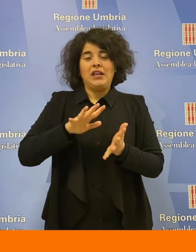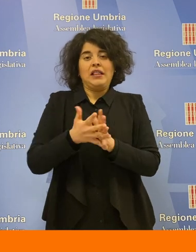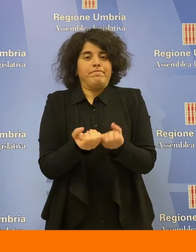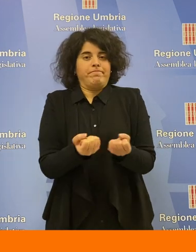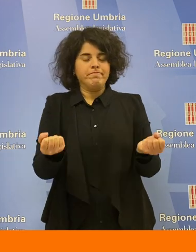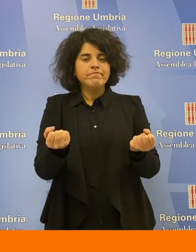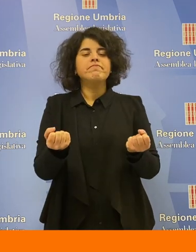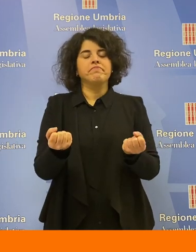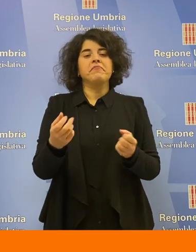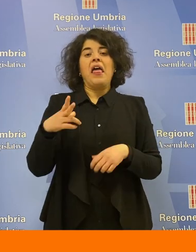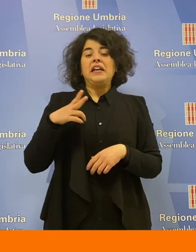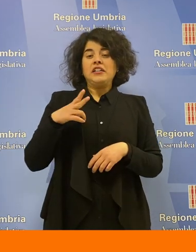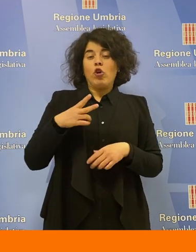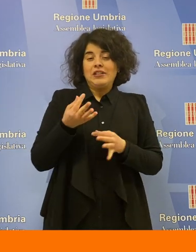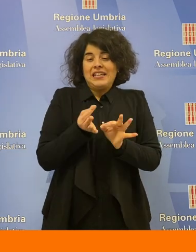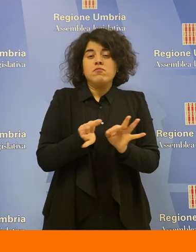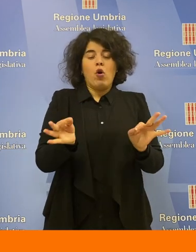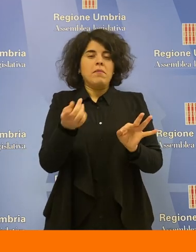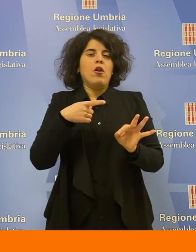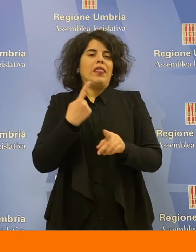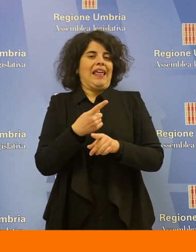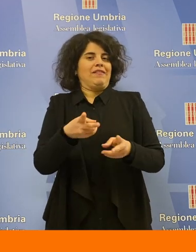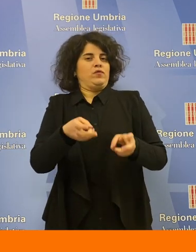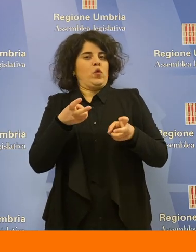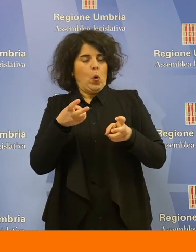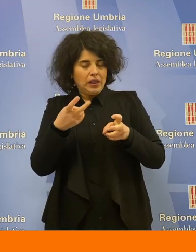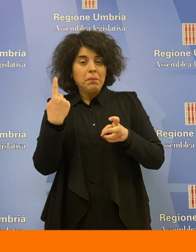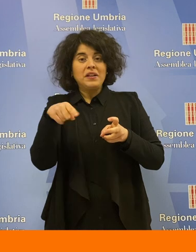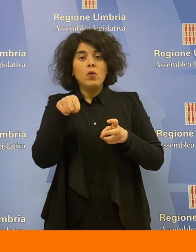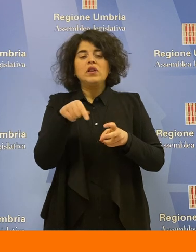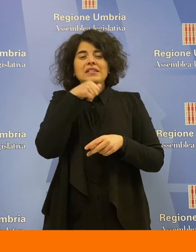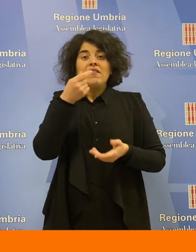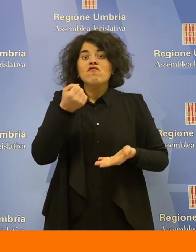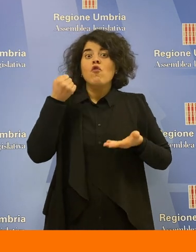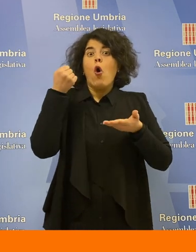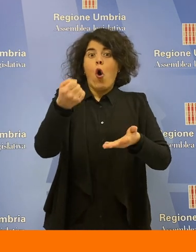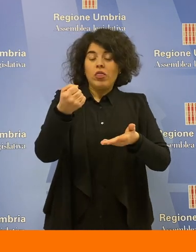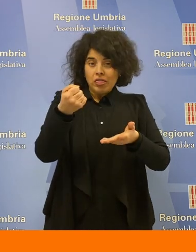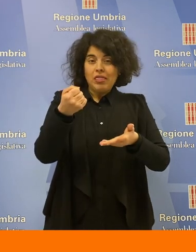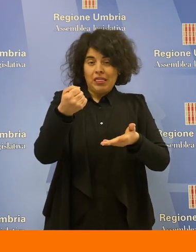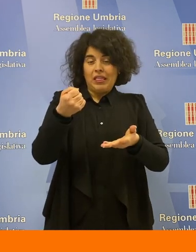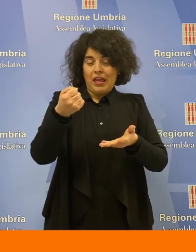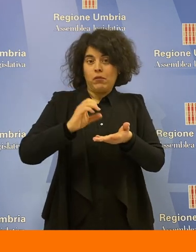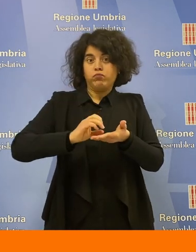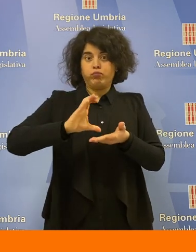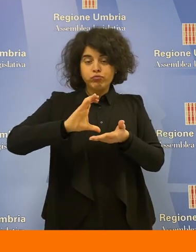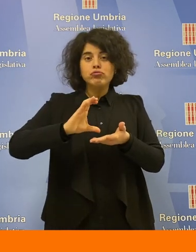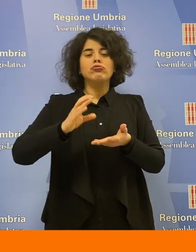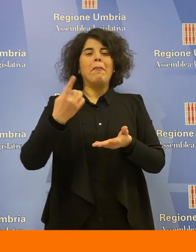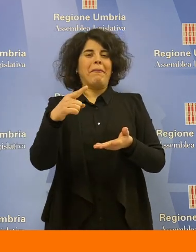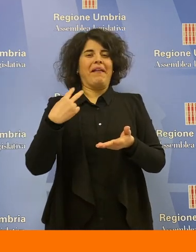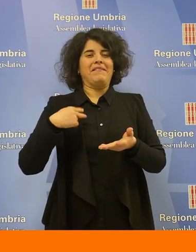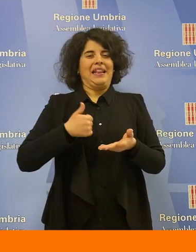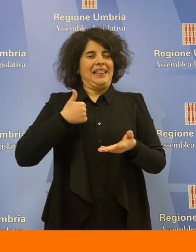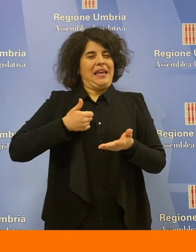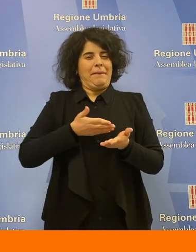Paolo Fioroni, «le risorse a disposizione ed è per questo che occorre indirizzare maggiori fondi alla vita indipendente, consolidando i percorsi